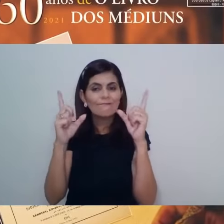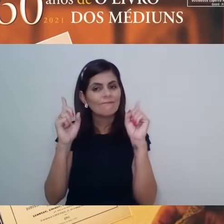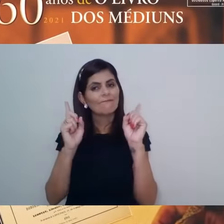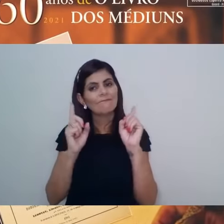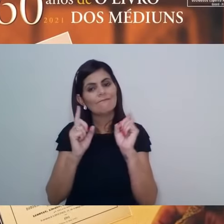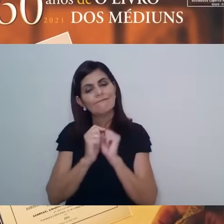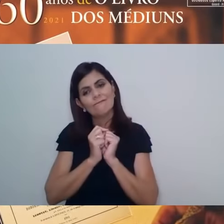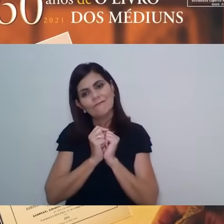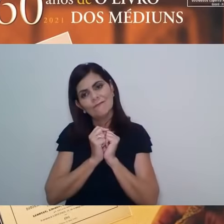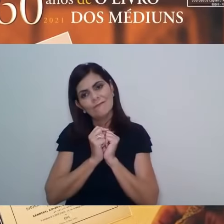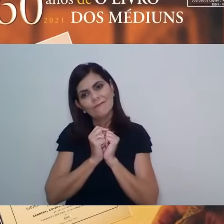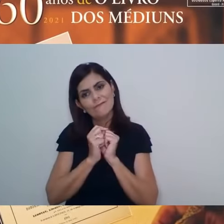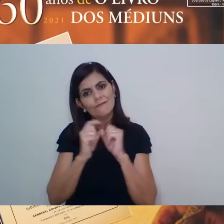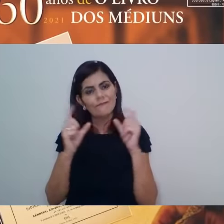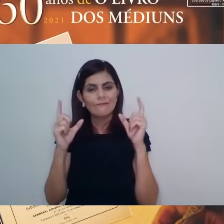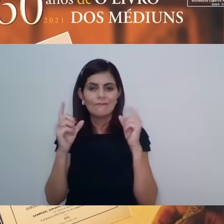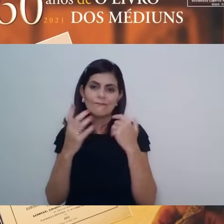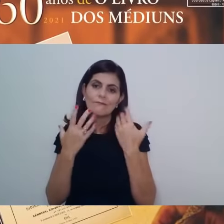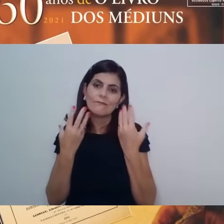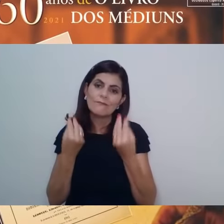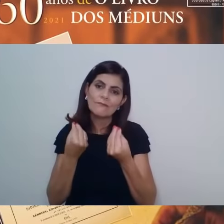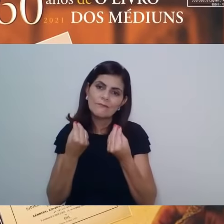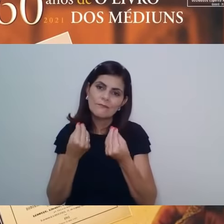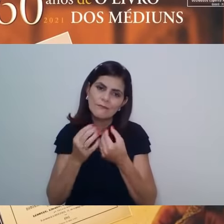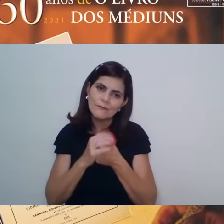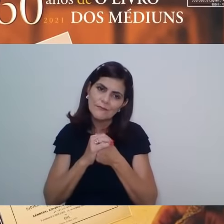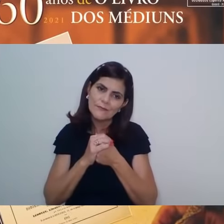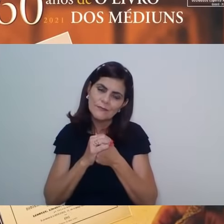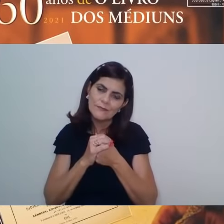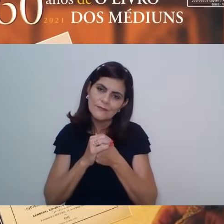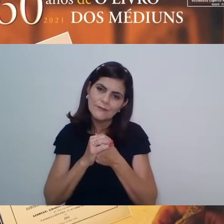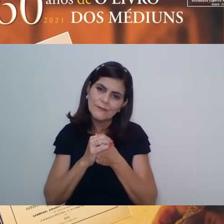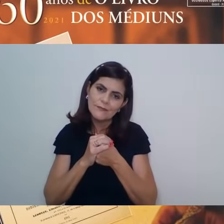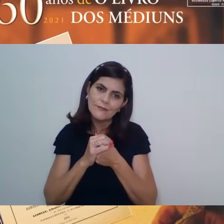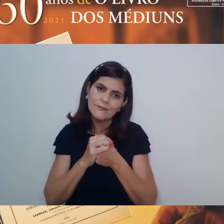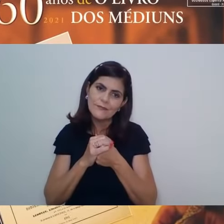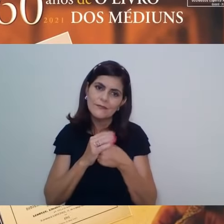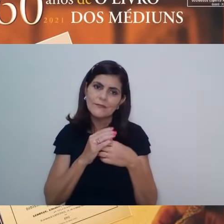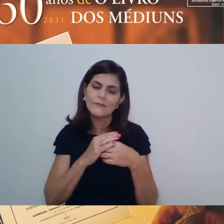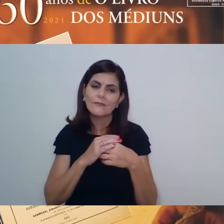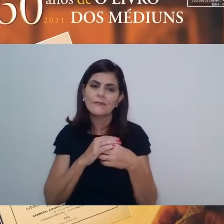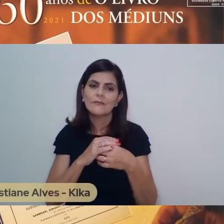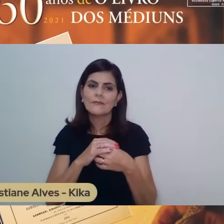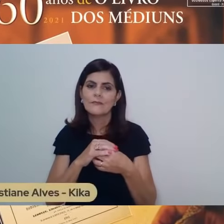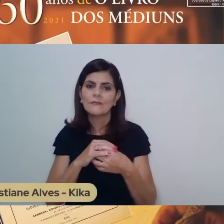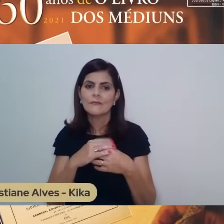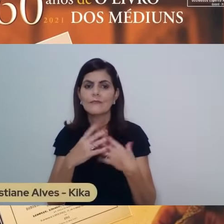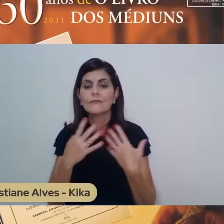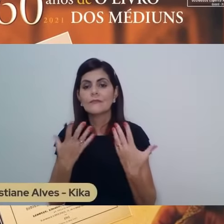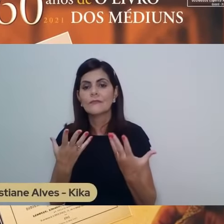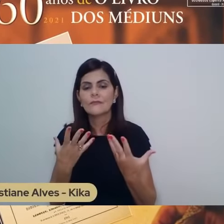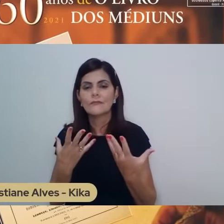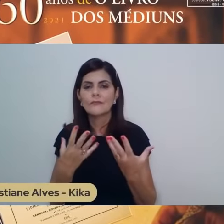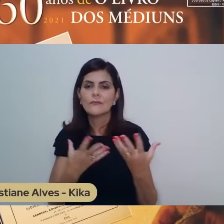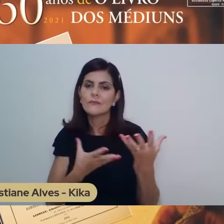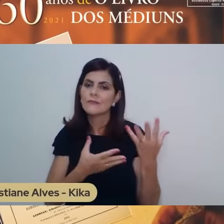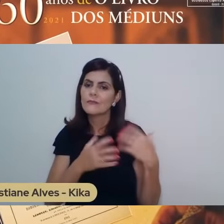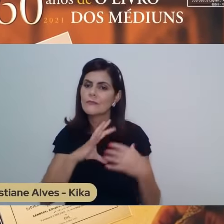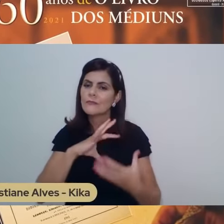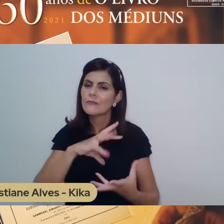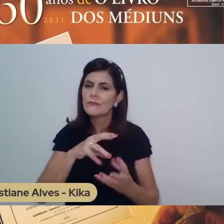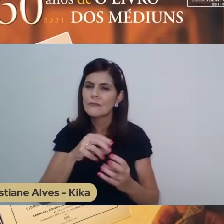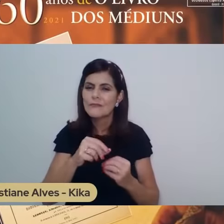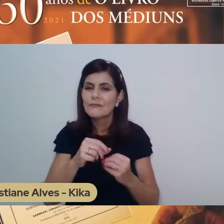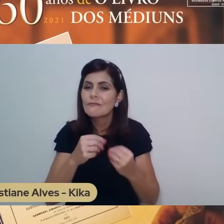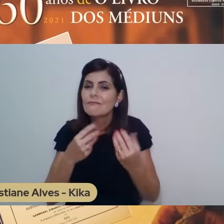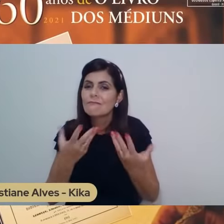integrados aos hábitos que fazem da nossa humanidade não uma humanidade redimida, regenerada,